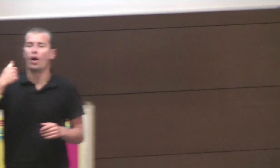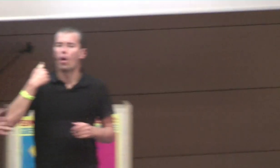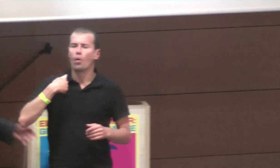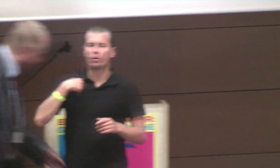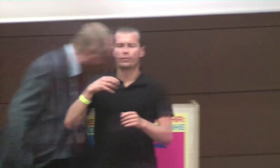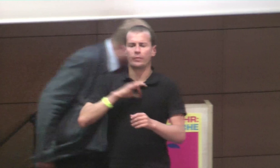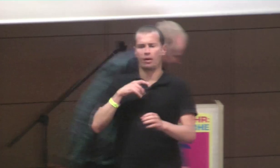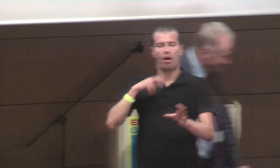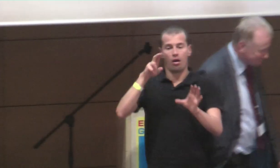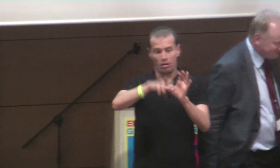Partei.